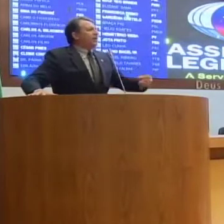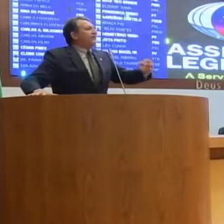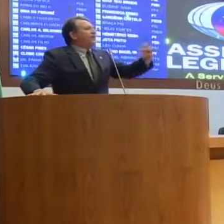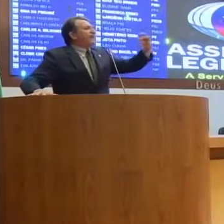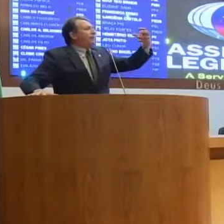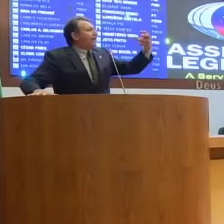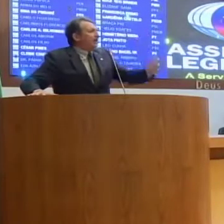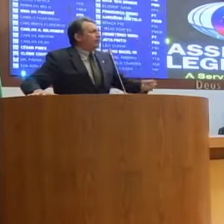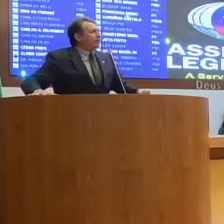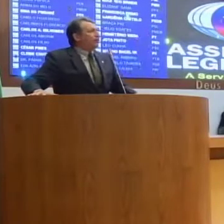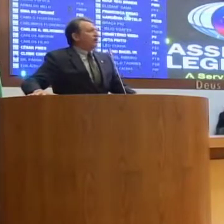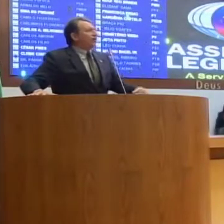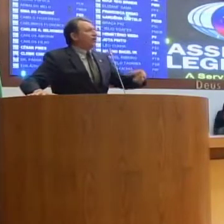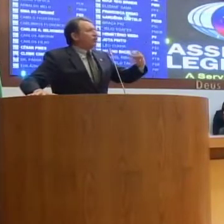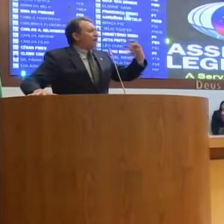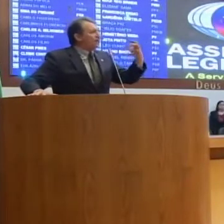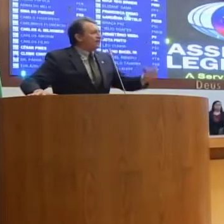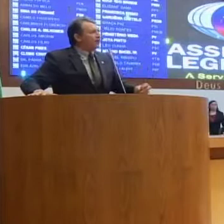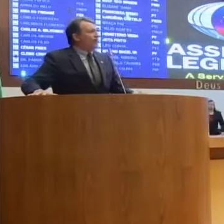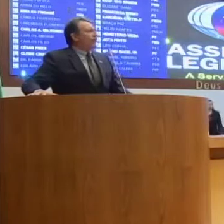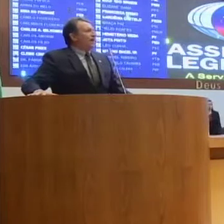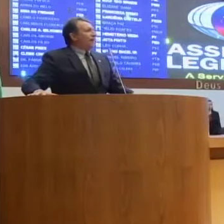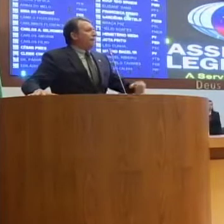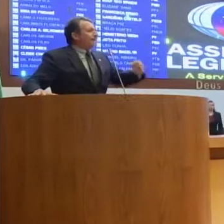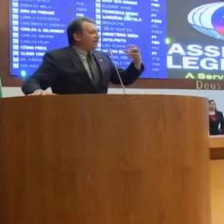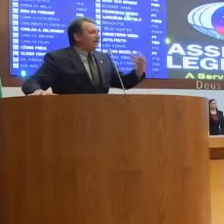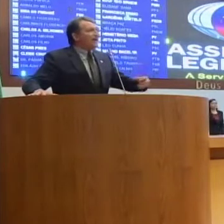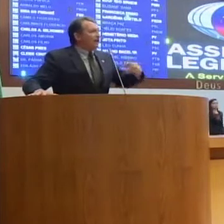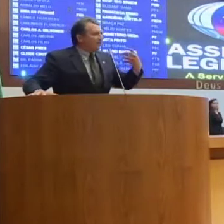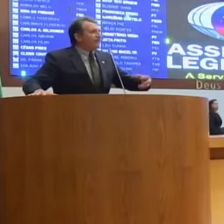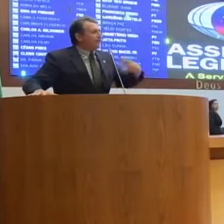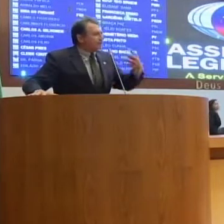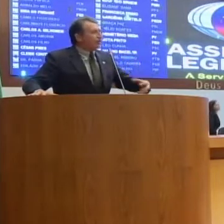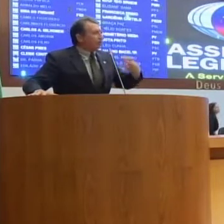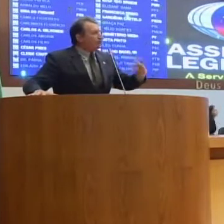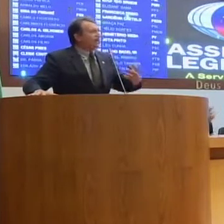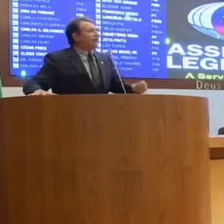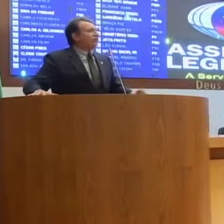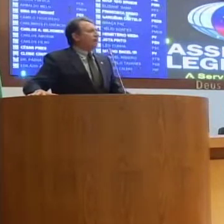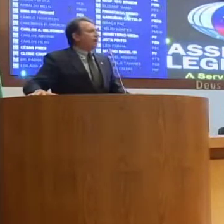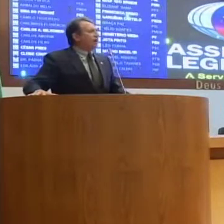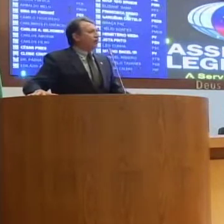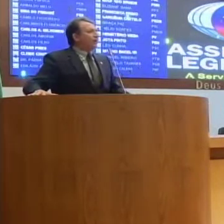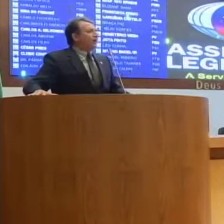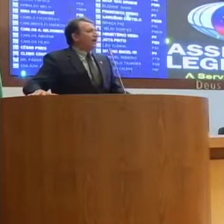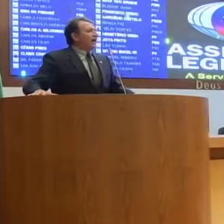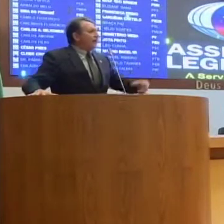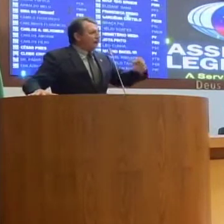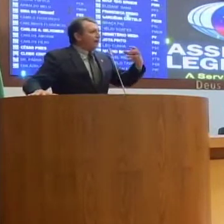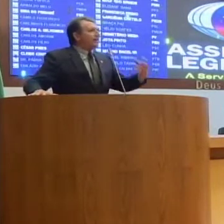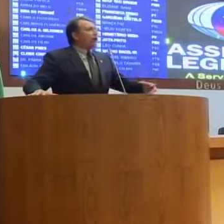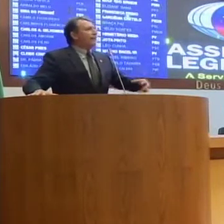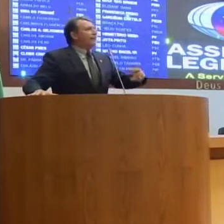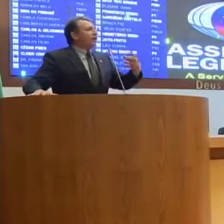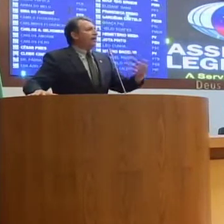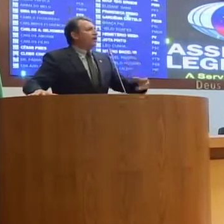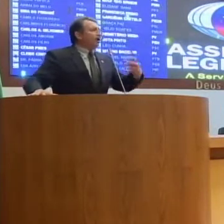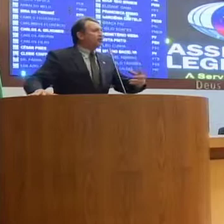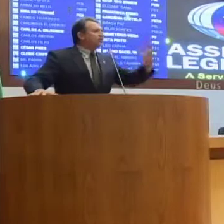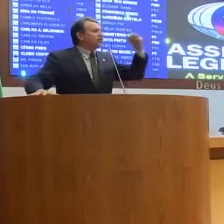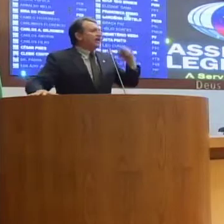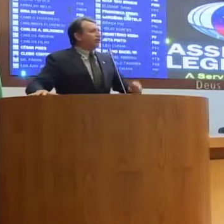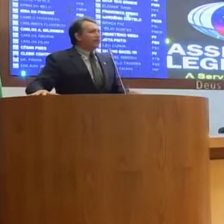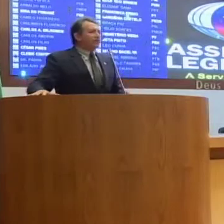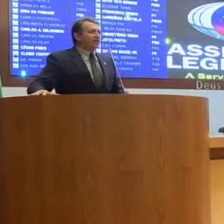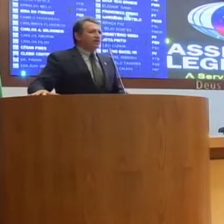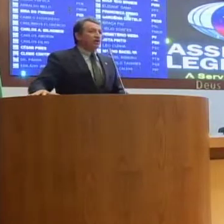porque vem trabalhando em todo o Brasil, a parceria que ela vem fazendo com o estado do Maranhão, é fundamental para melhorar